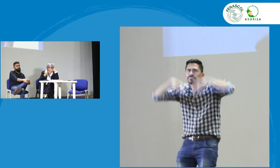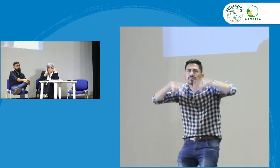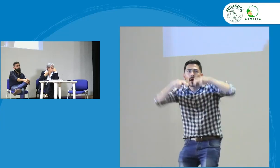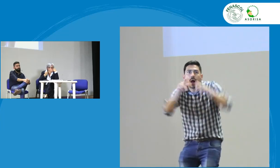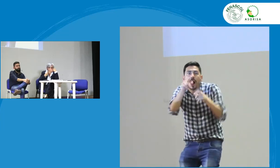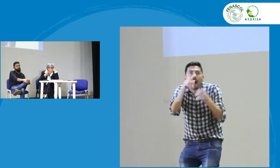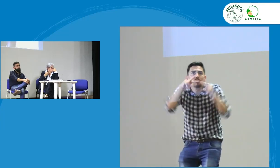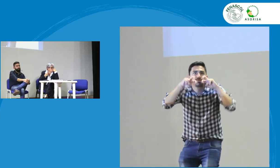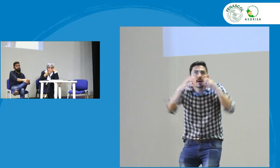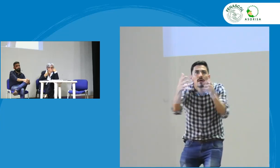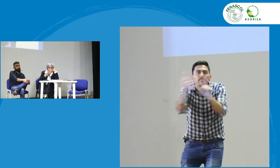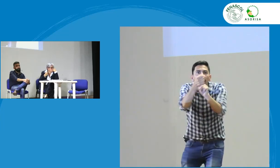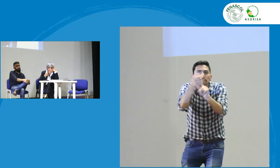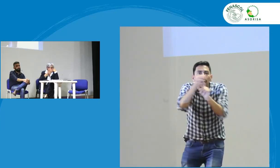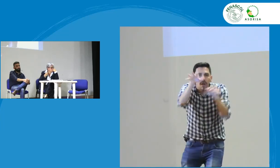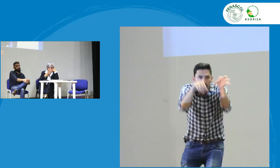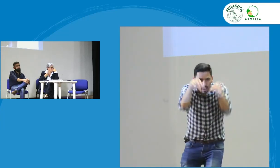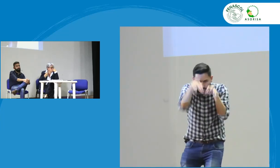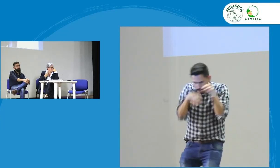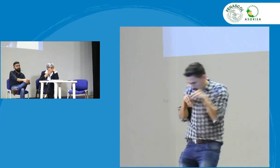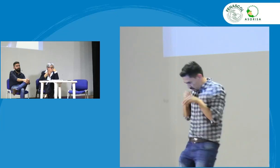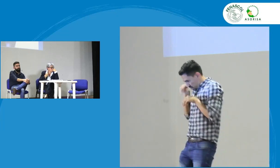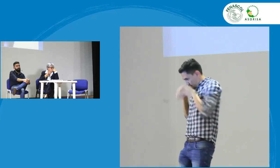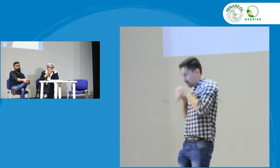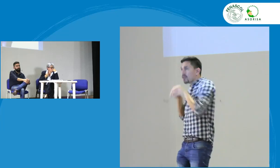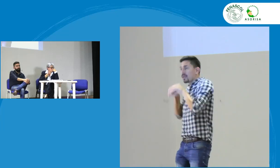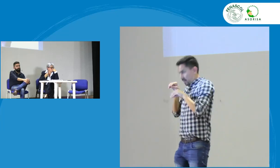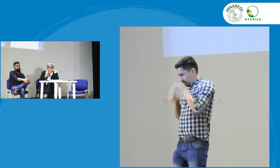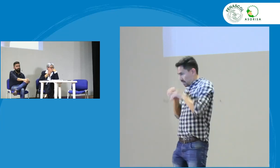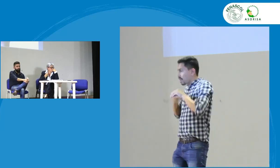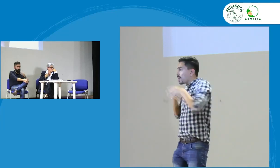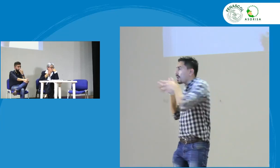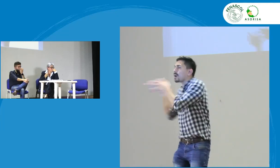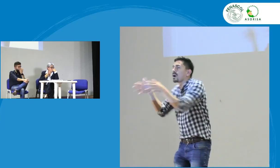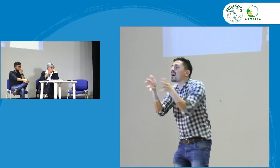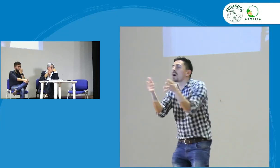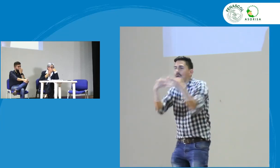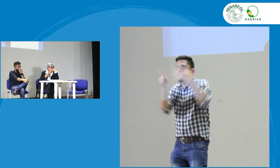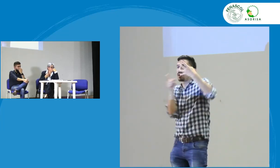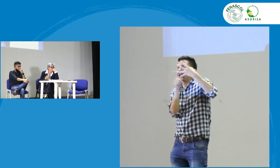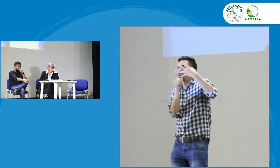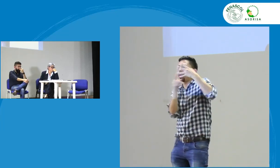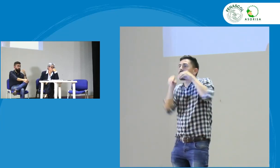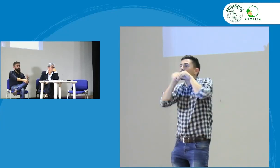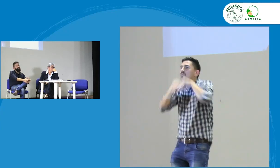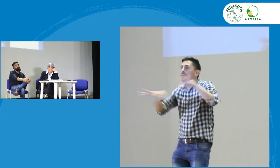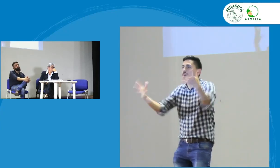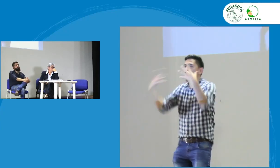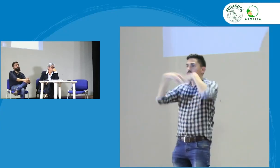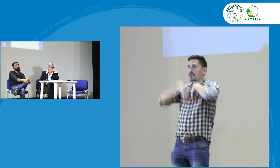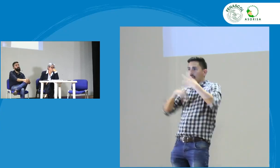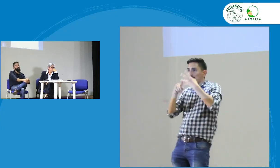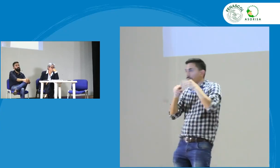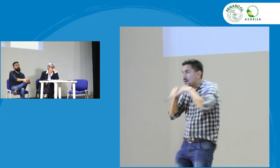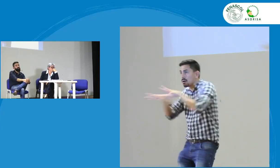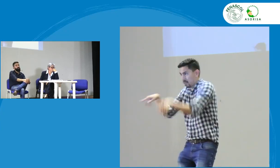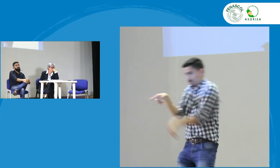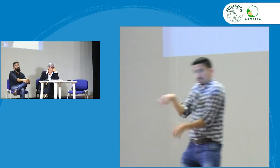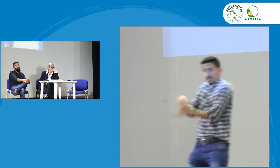vamos a hacer investigación vamos a poder lograr todo esto y entonces se va a poder hacer esa divulgación